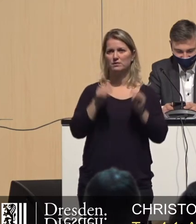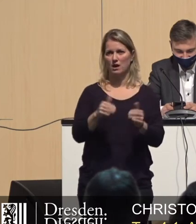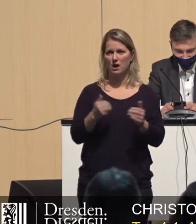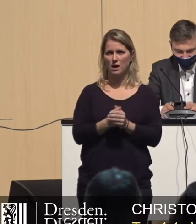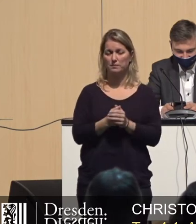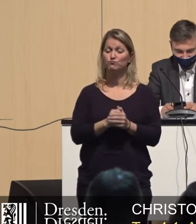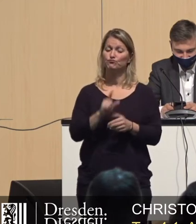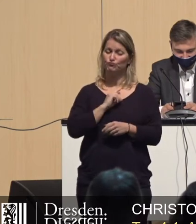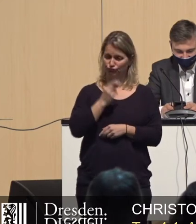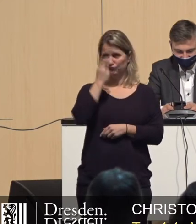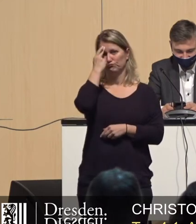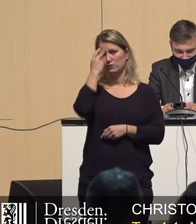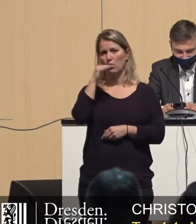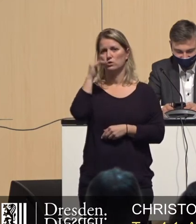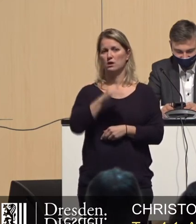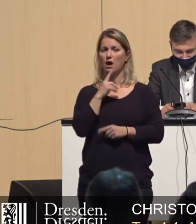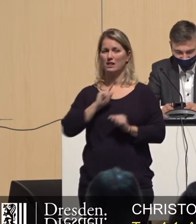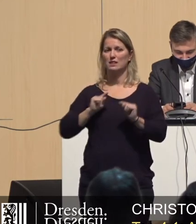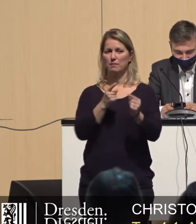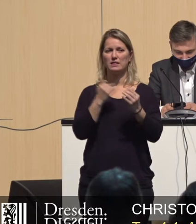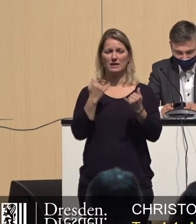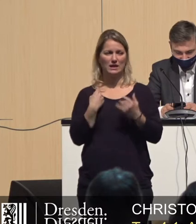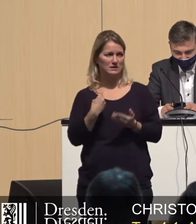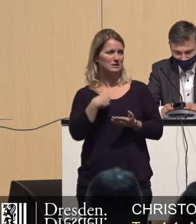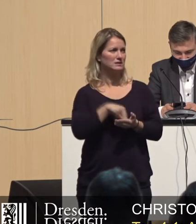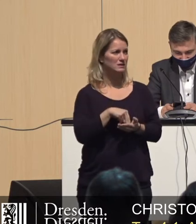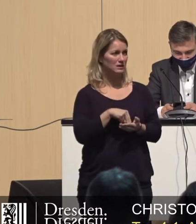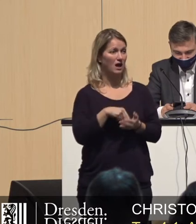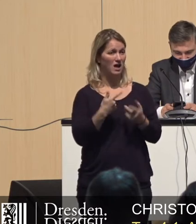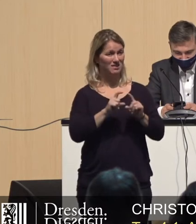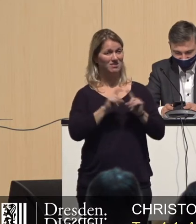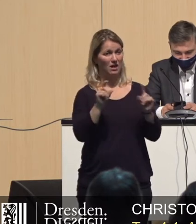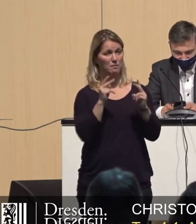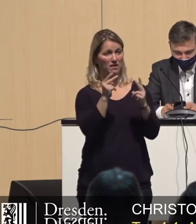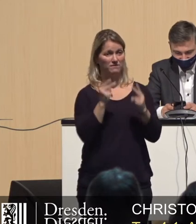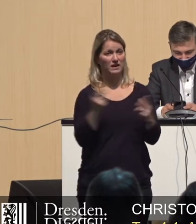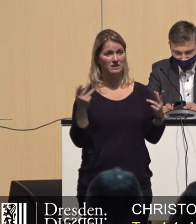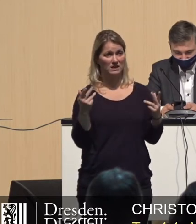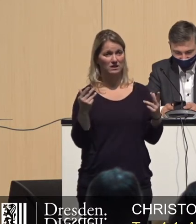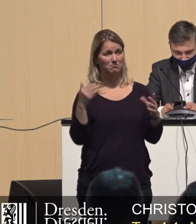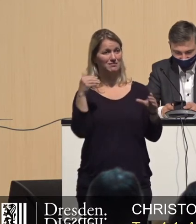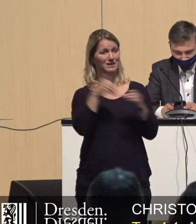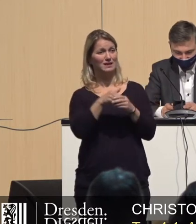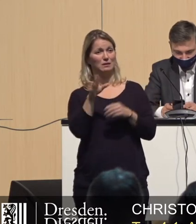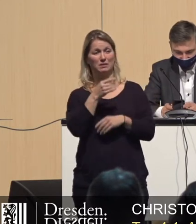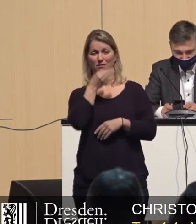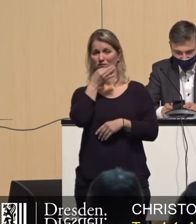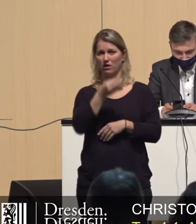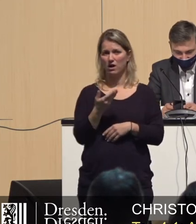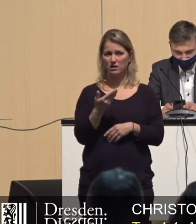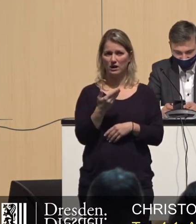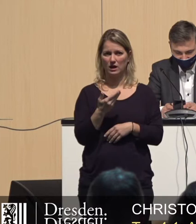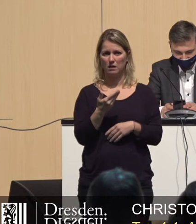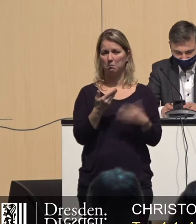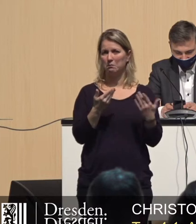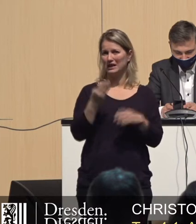dass wir jetzt diese Debatte führen über ein sehr wichtiges Thema, nämlich die Fragestellung, wie werde